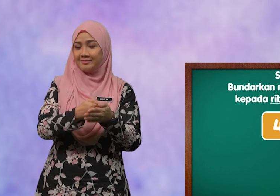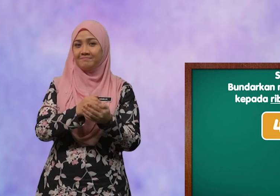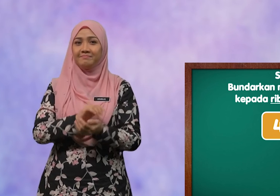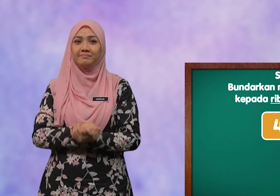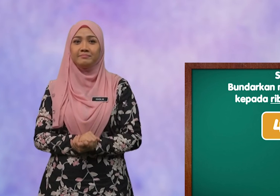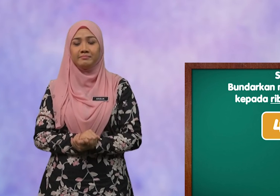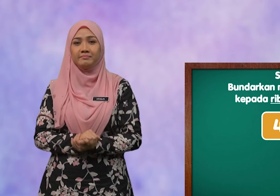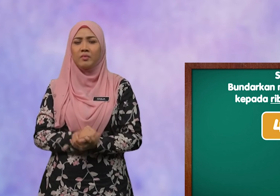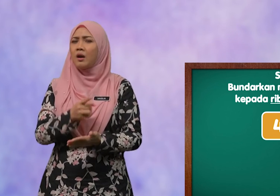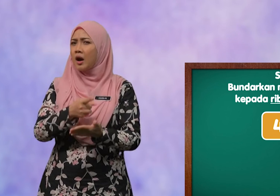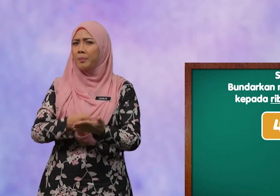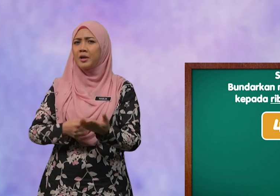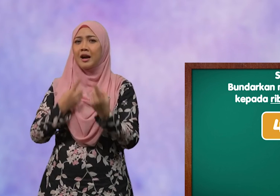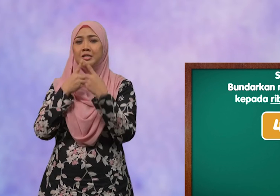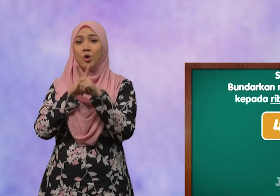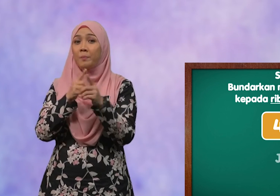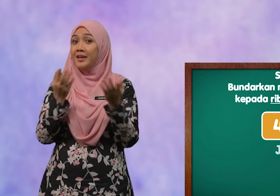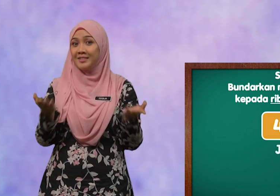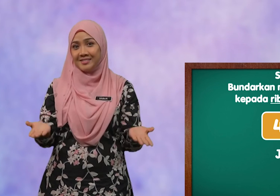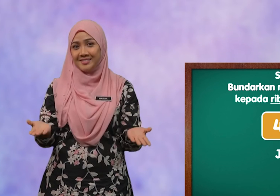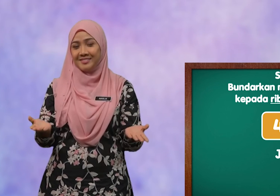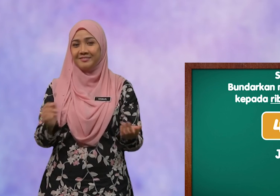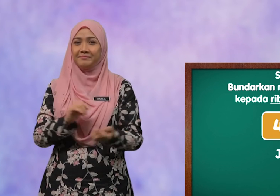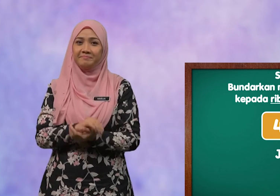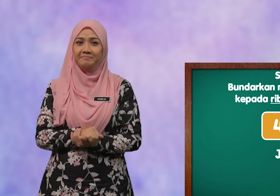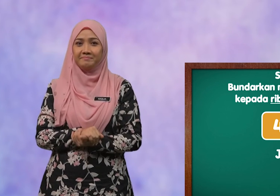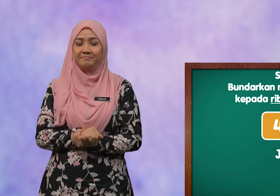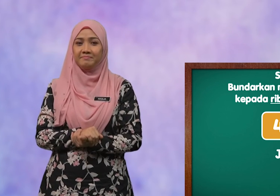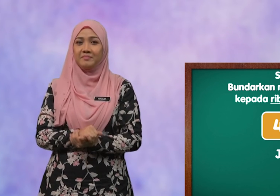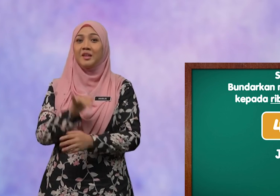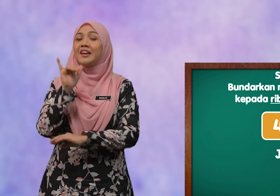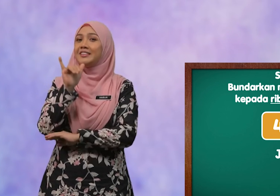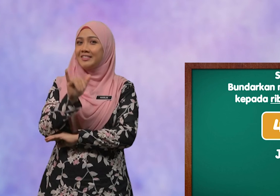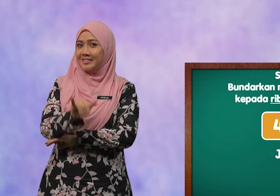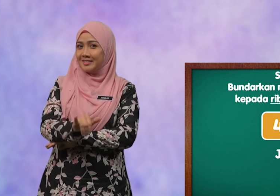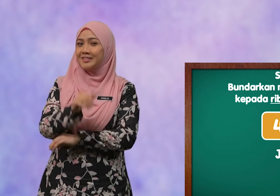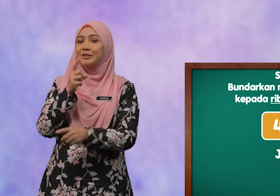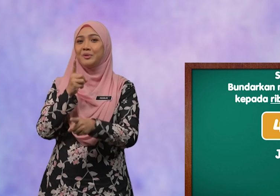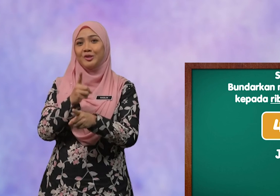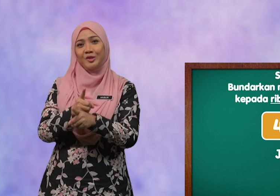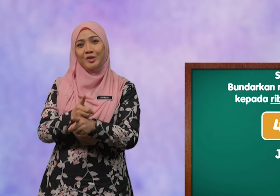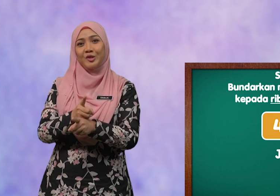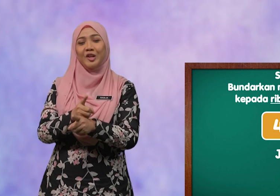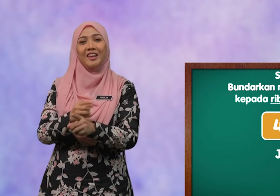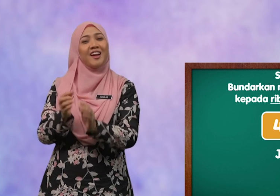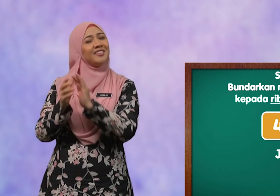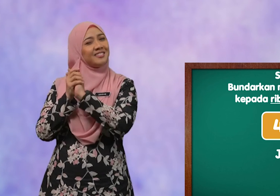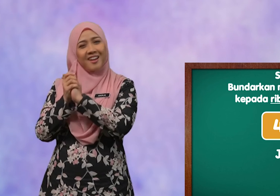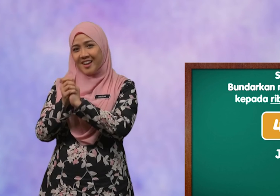Apakah jawapannya? Ya, betul Tahniah